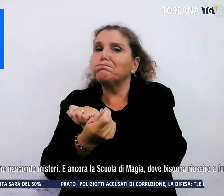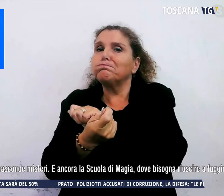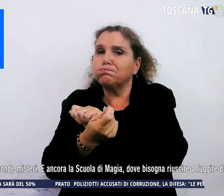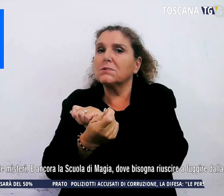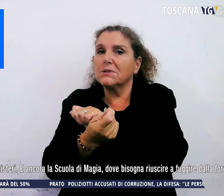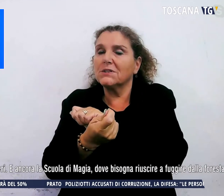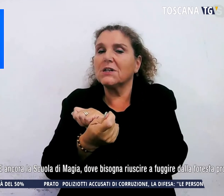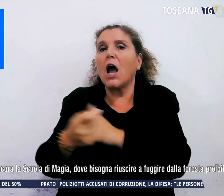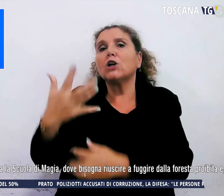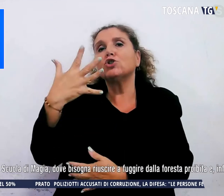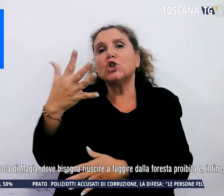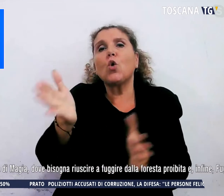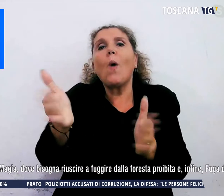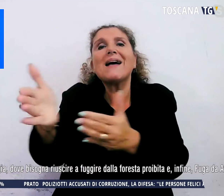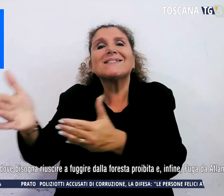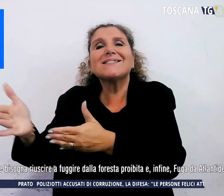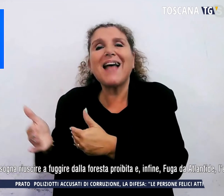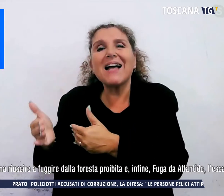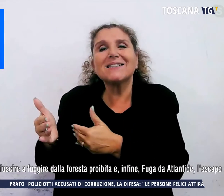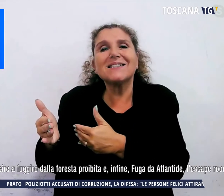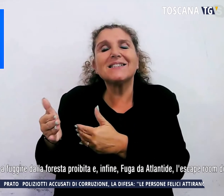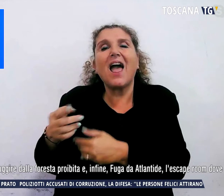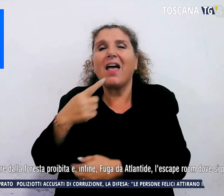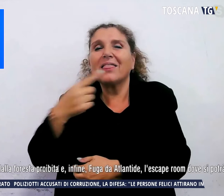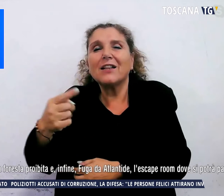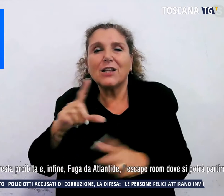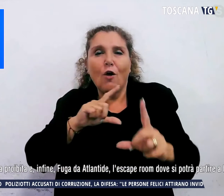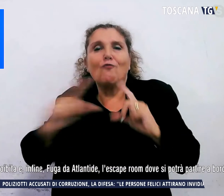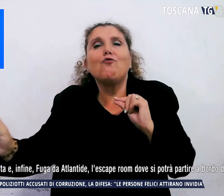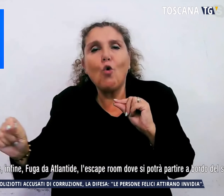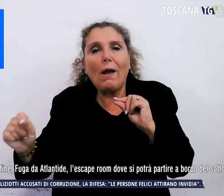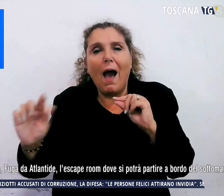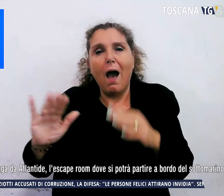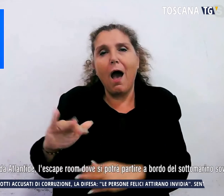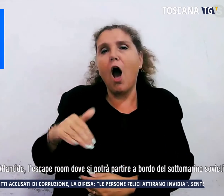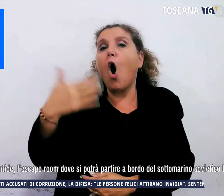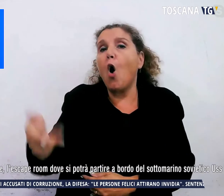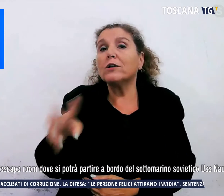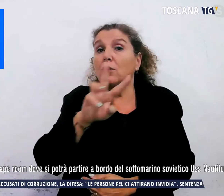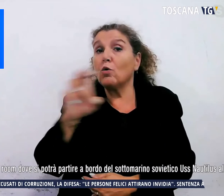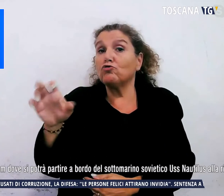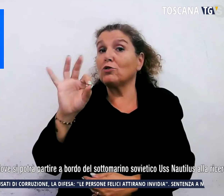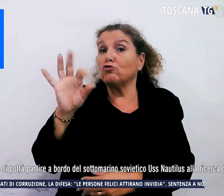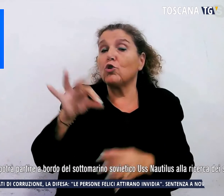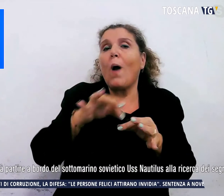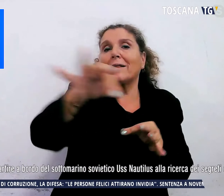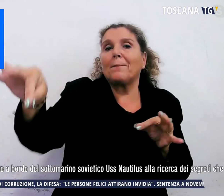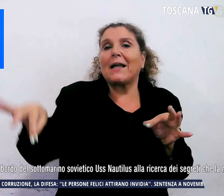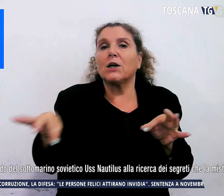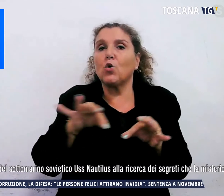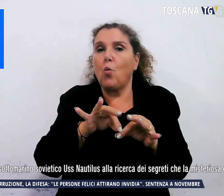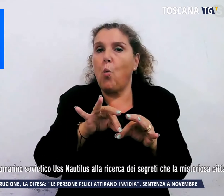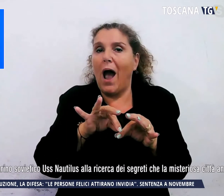stanze cosiddette di fuga su oltre 250 metri quadri. Si va dall